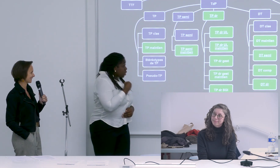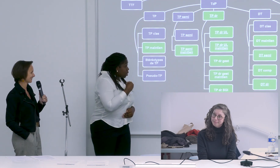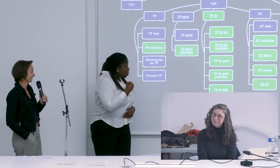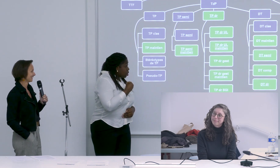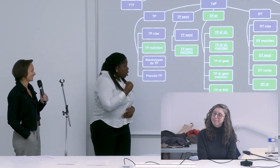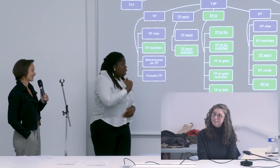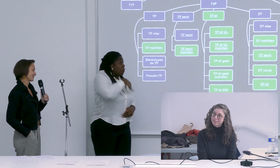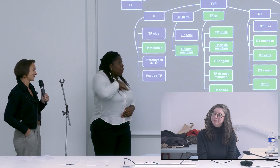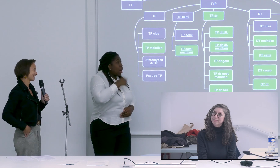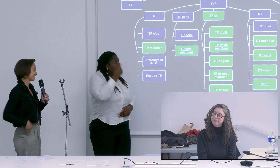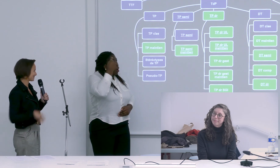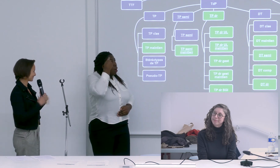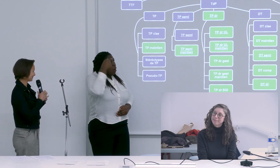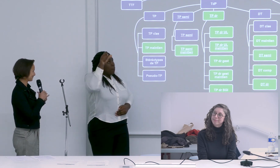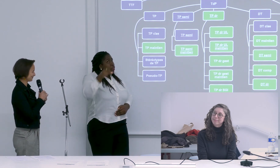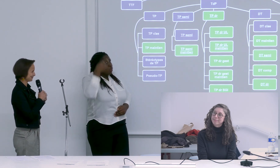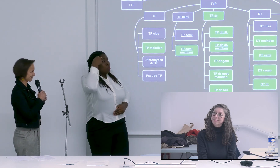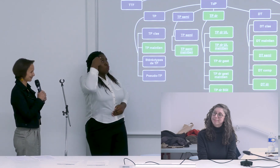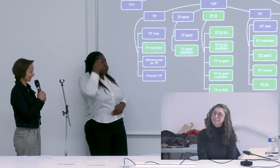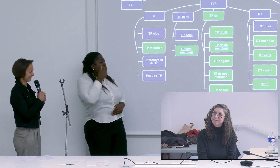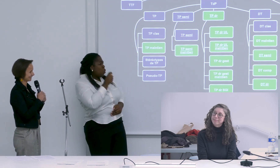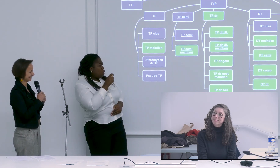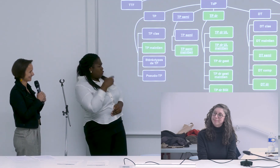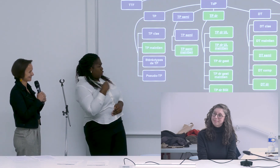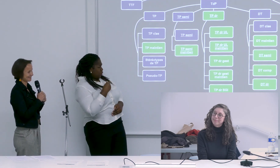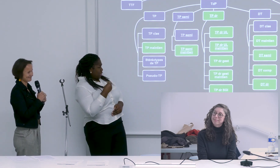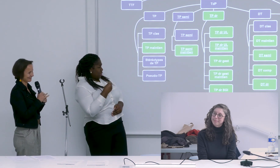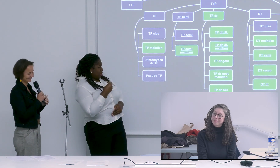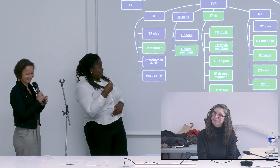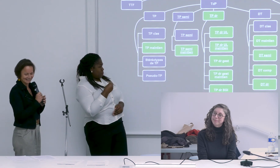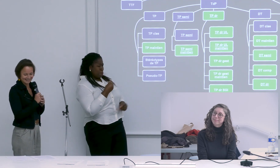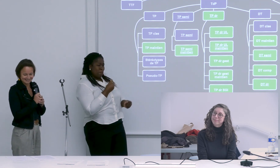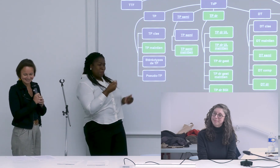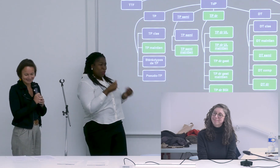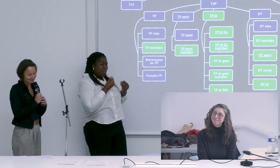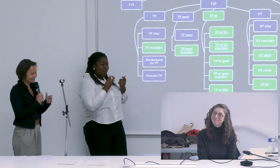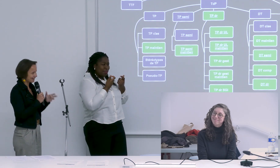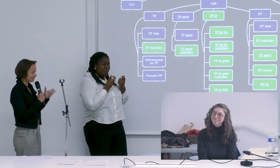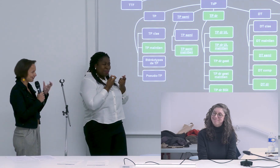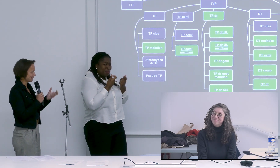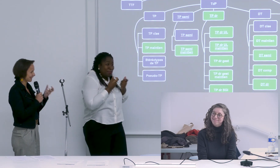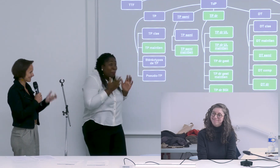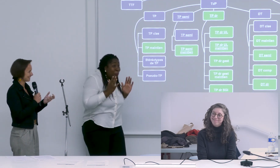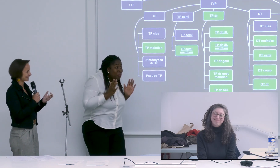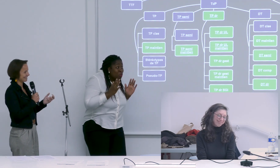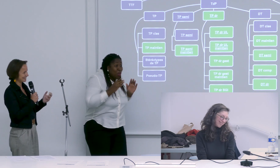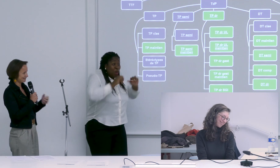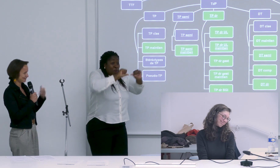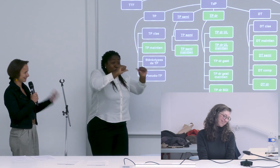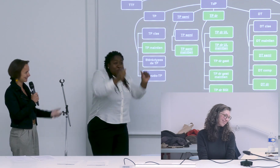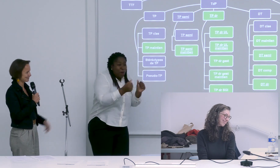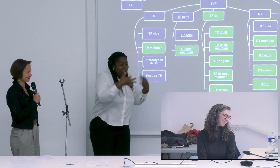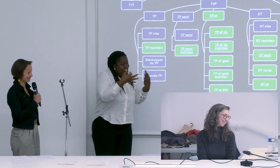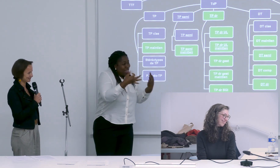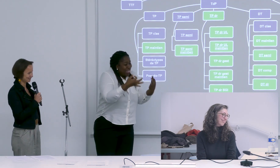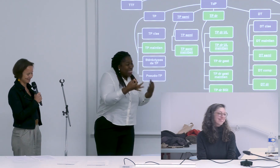français ça ça m'a fait un petit peu sourire je ne sais pas je ne sais pas si la forme classique en LSF